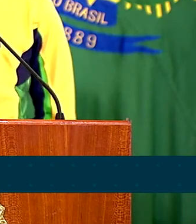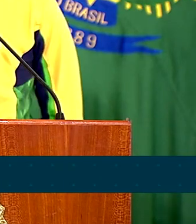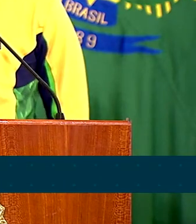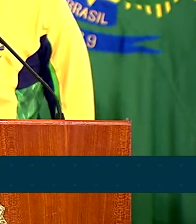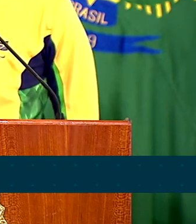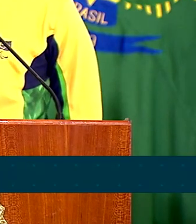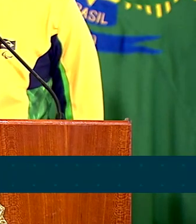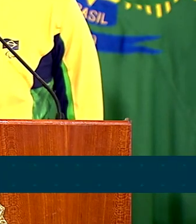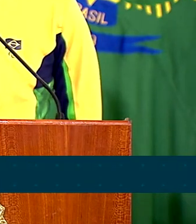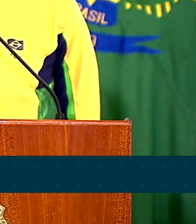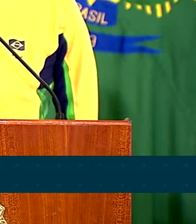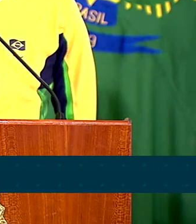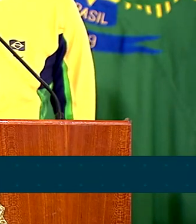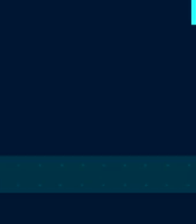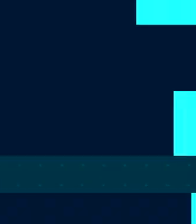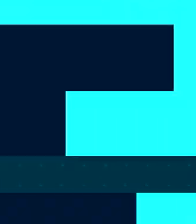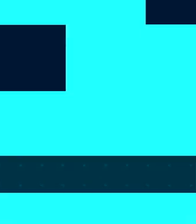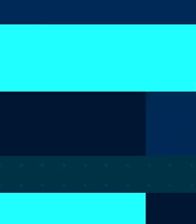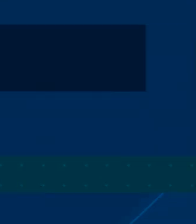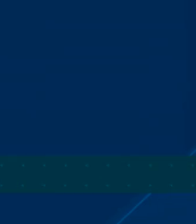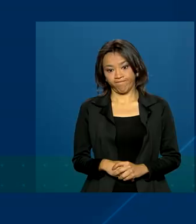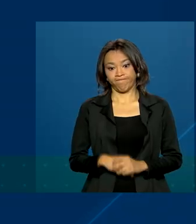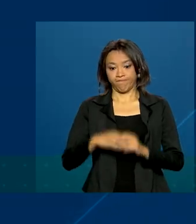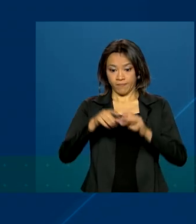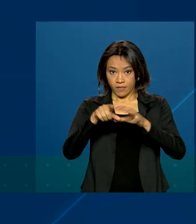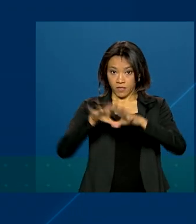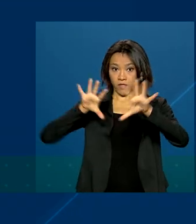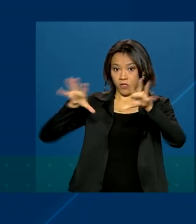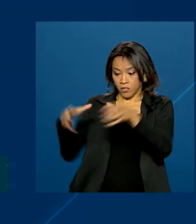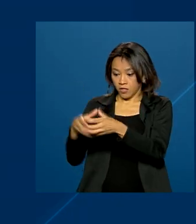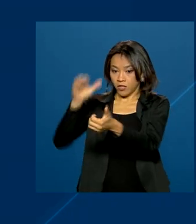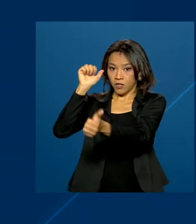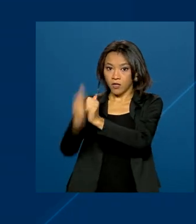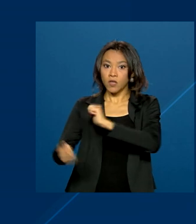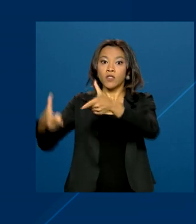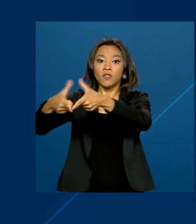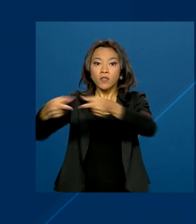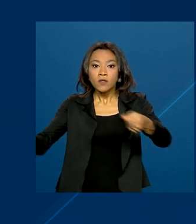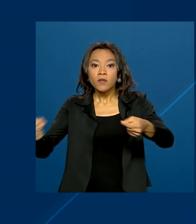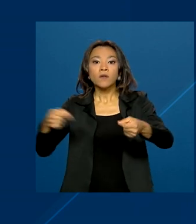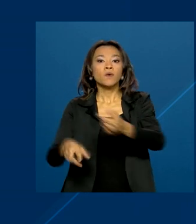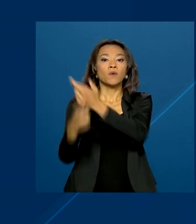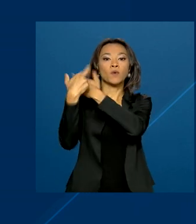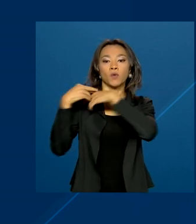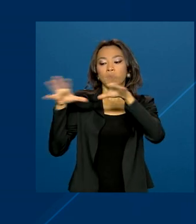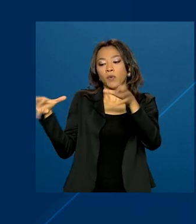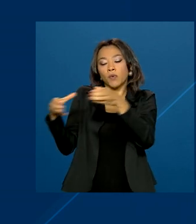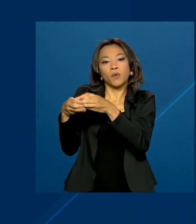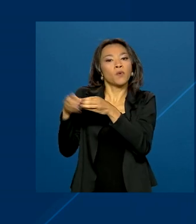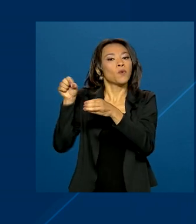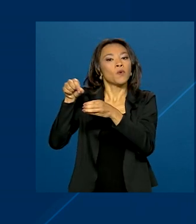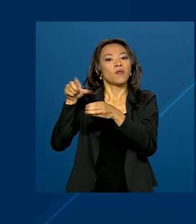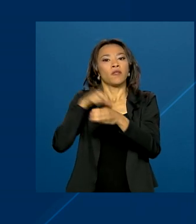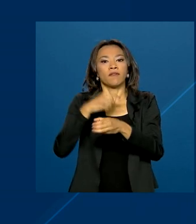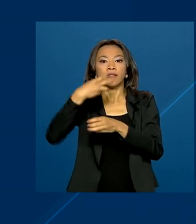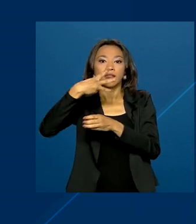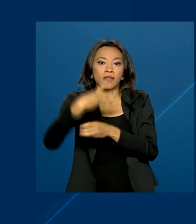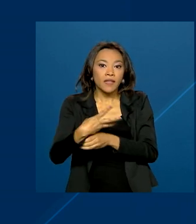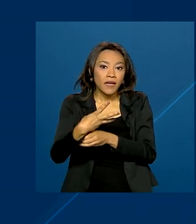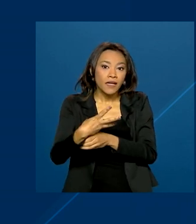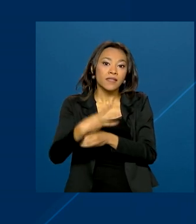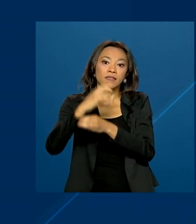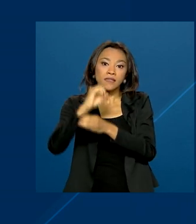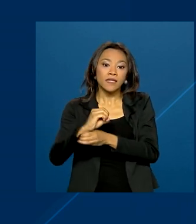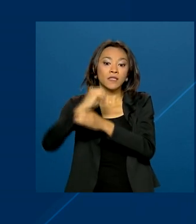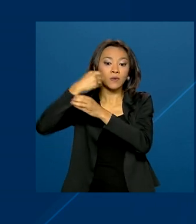treinar e ter os nossos resultados. Nos Jogos Olímpicos de Tóquio, a delegação brasileira contou com 302